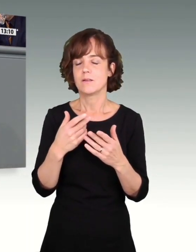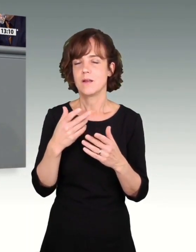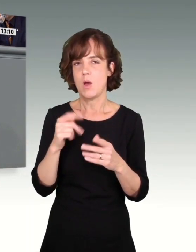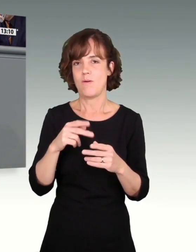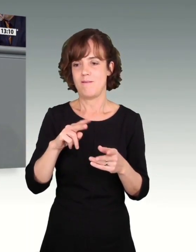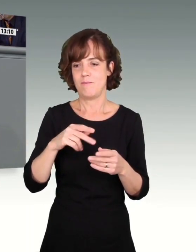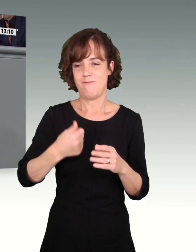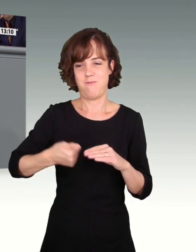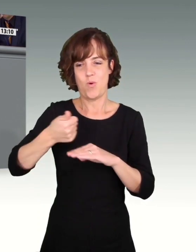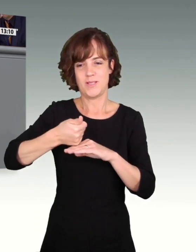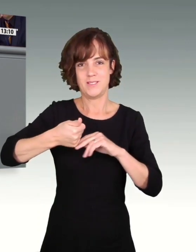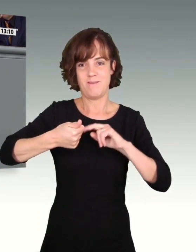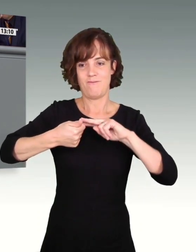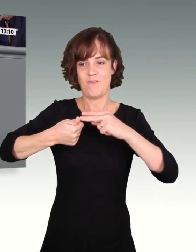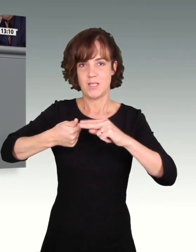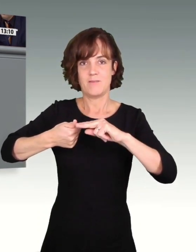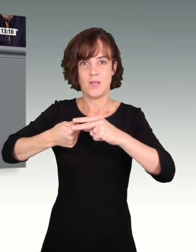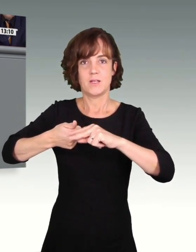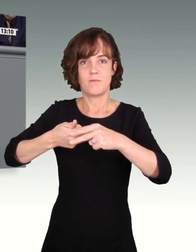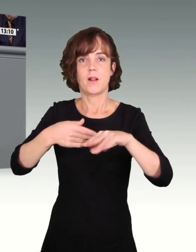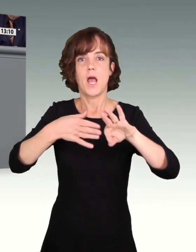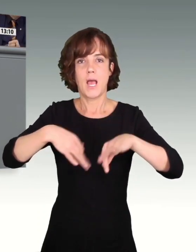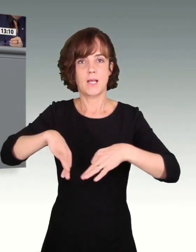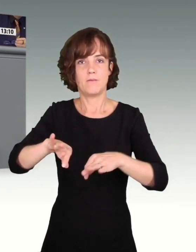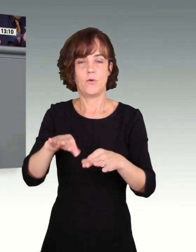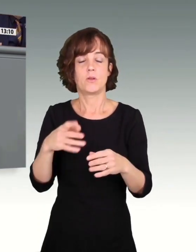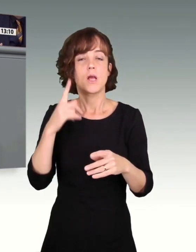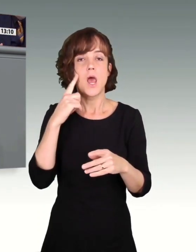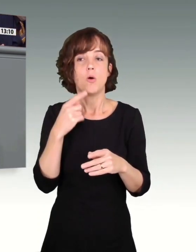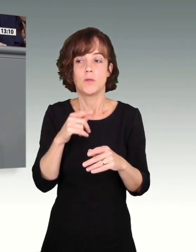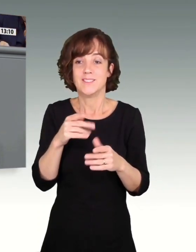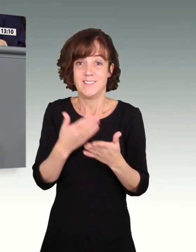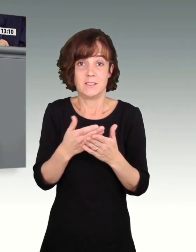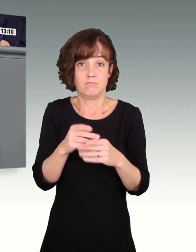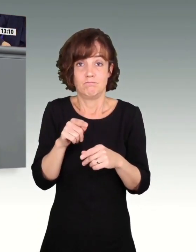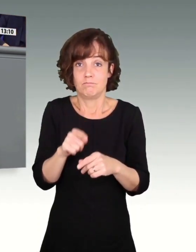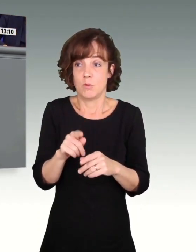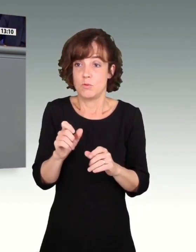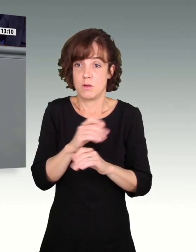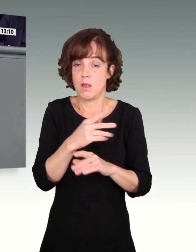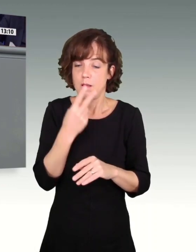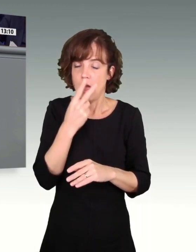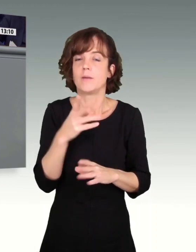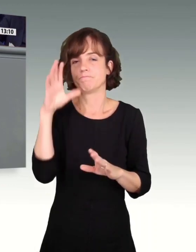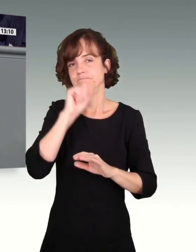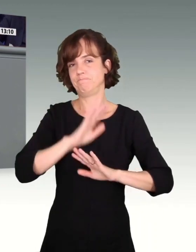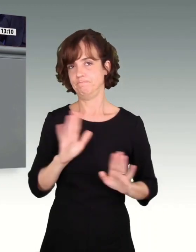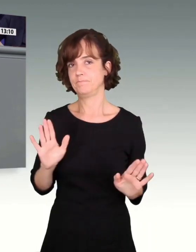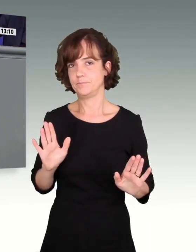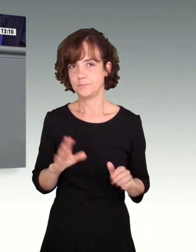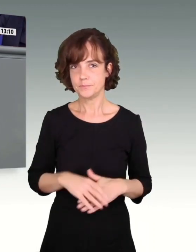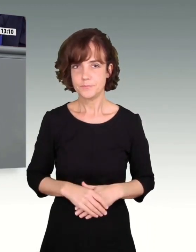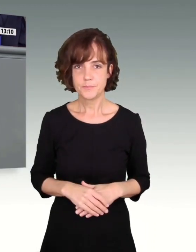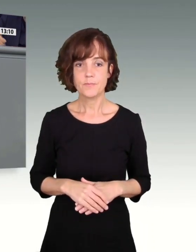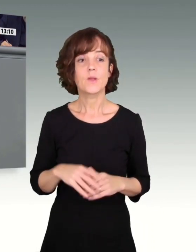Wechsel im Vorsitz eben entsprechend eingeführt worden. ich denke, das muss man dann an der Stelle auch zur Kenntnis nehmen. Und was